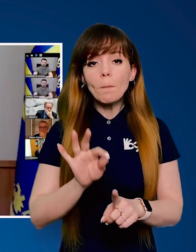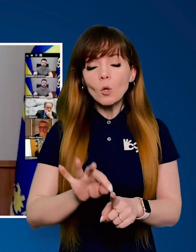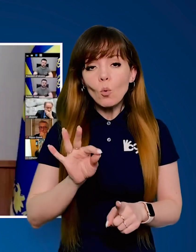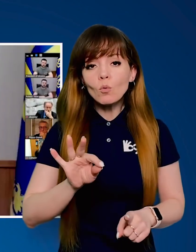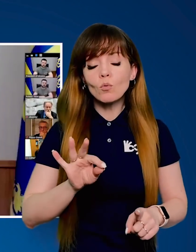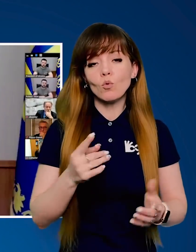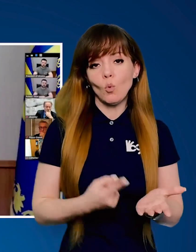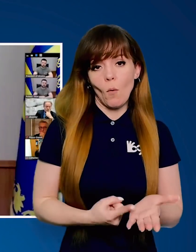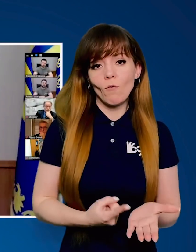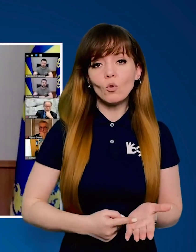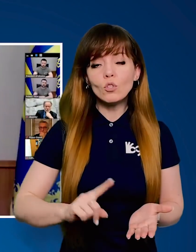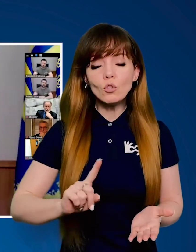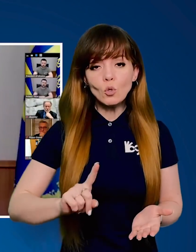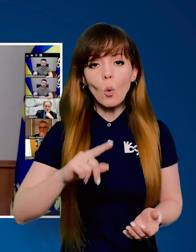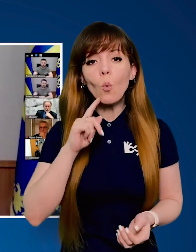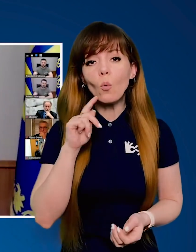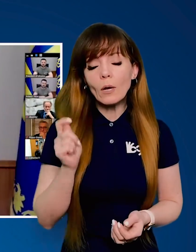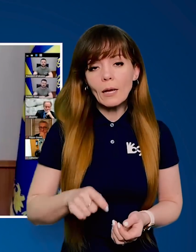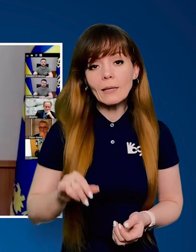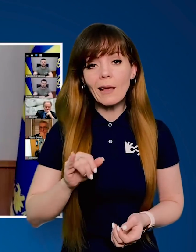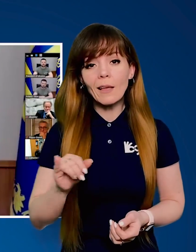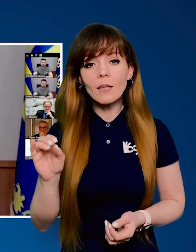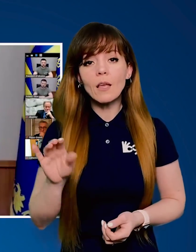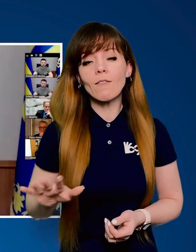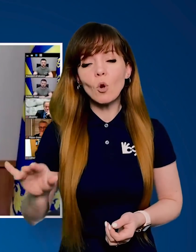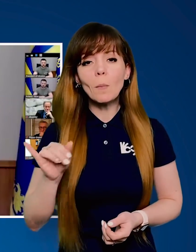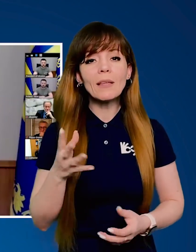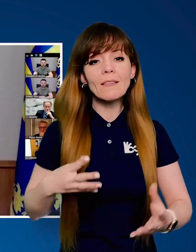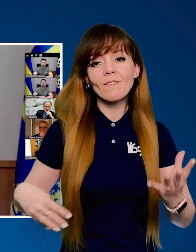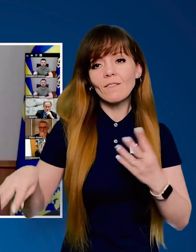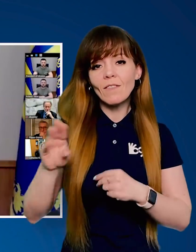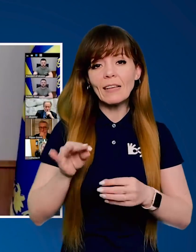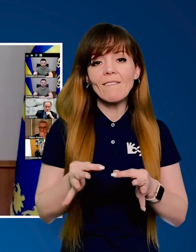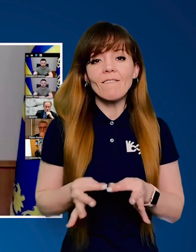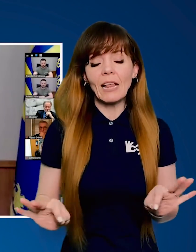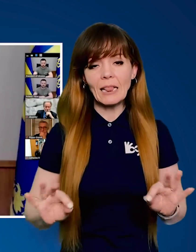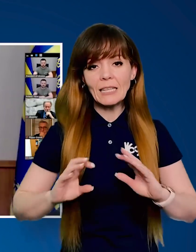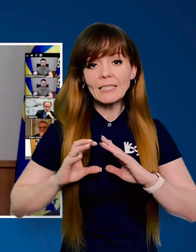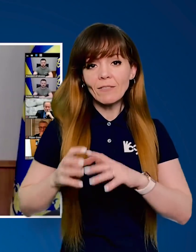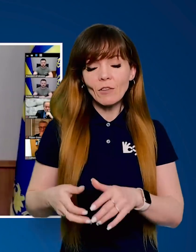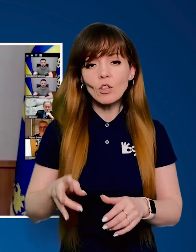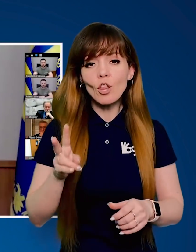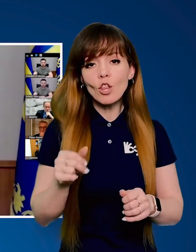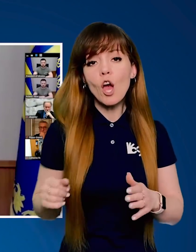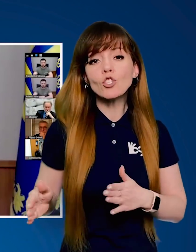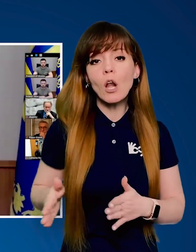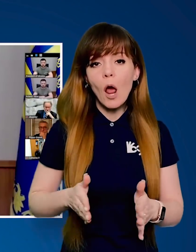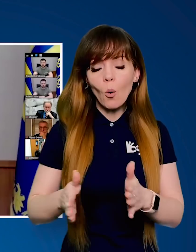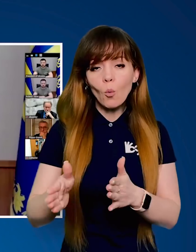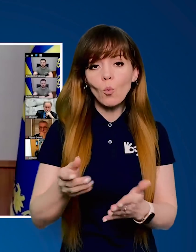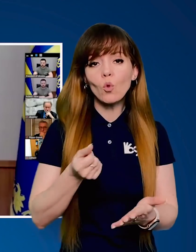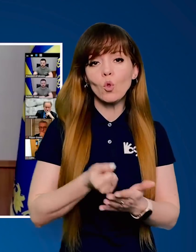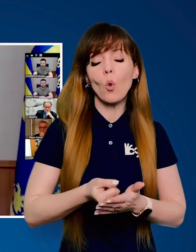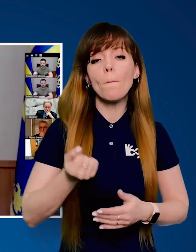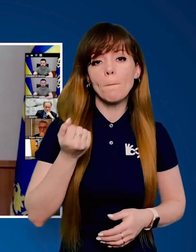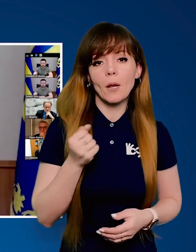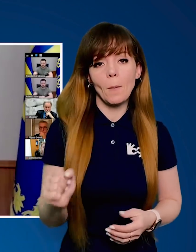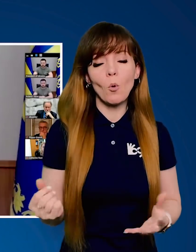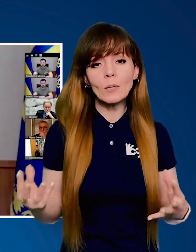такою метою доводить, що Україна, Європа і увесь вільний світ на шляху до